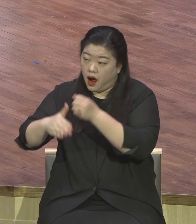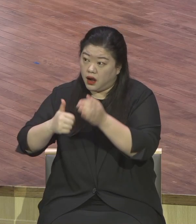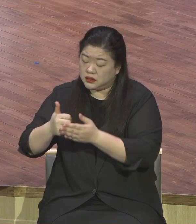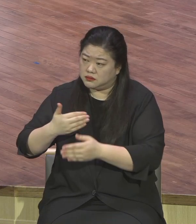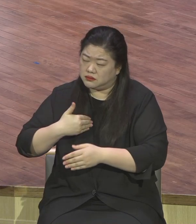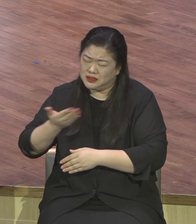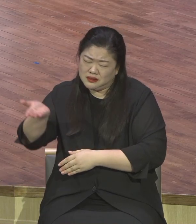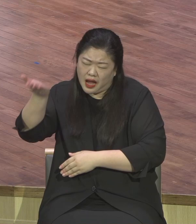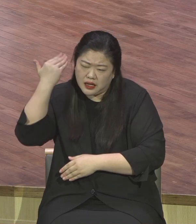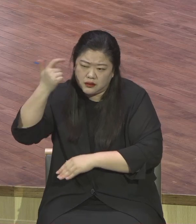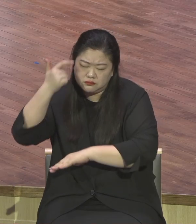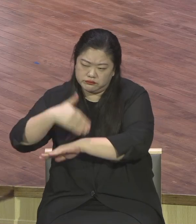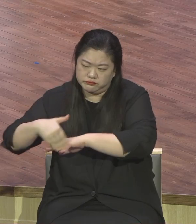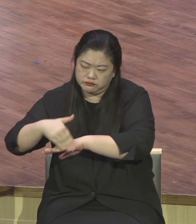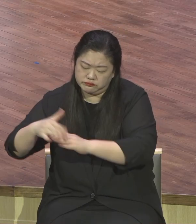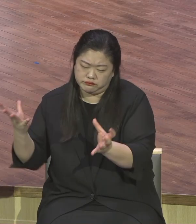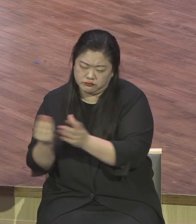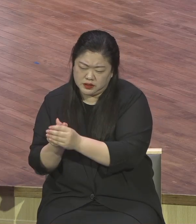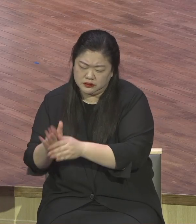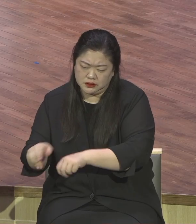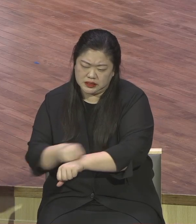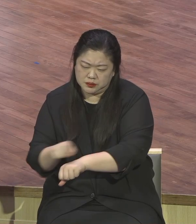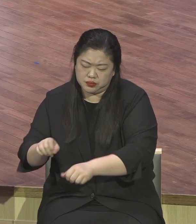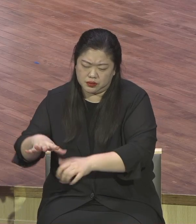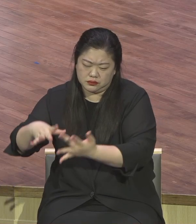특별히 선택한 존재라는 것입니다.